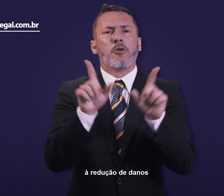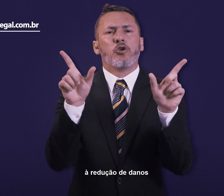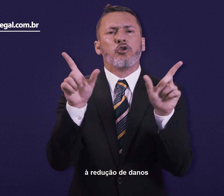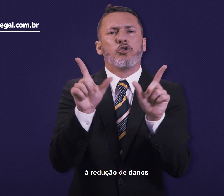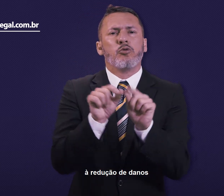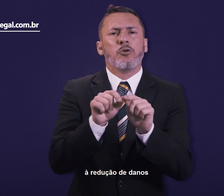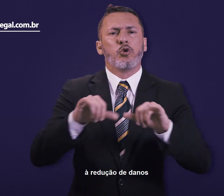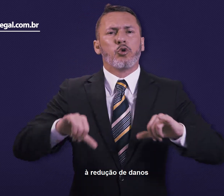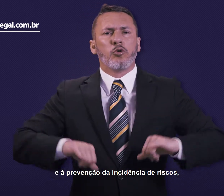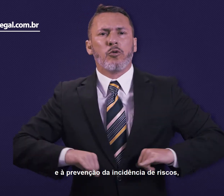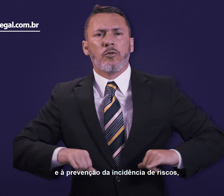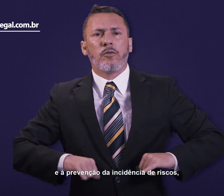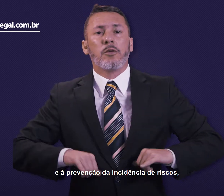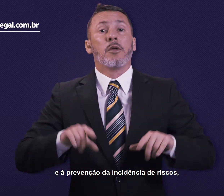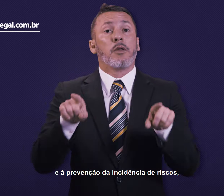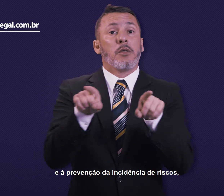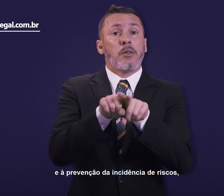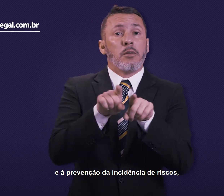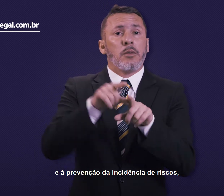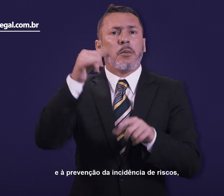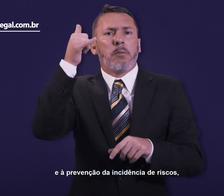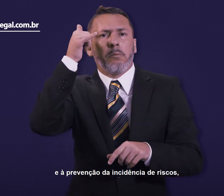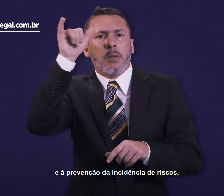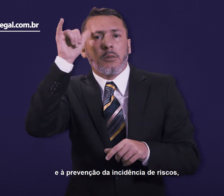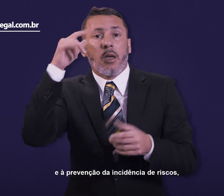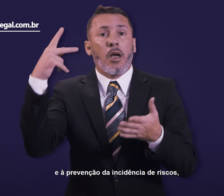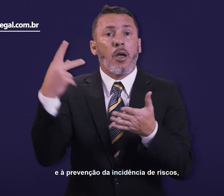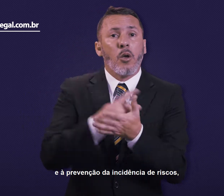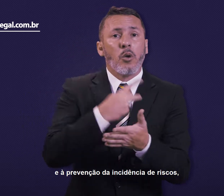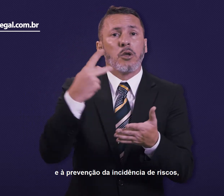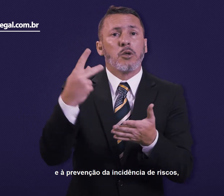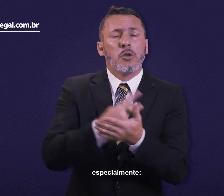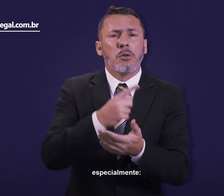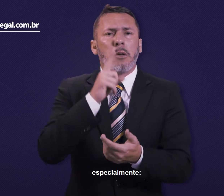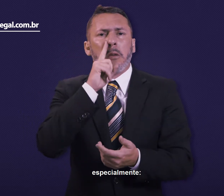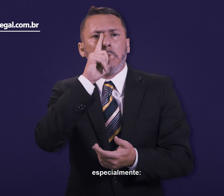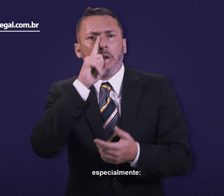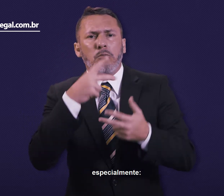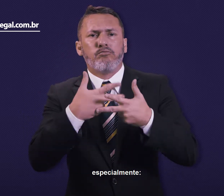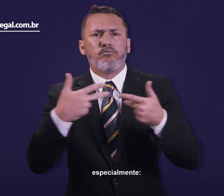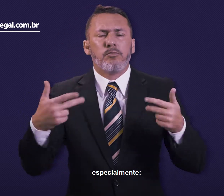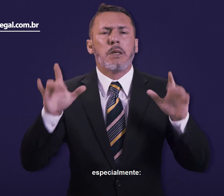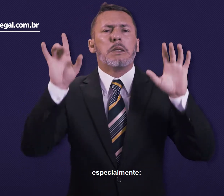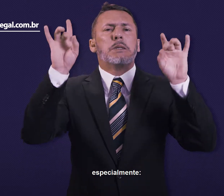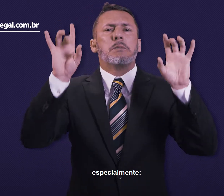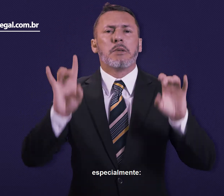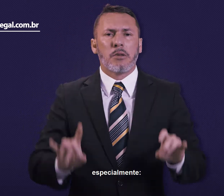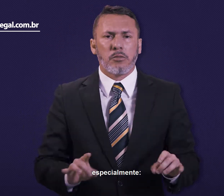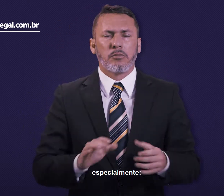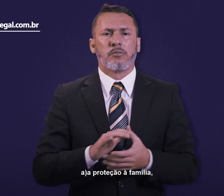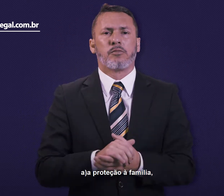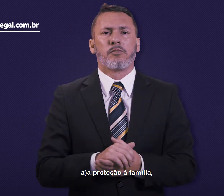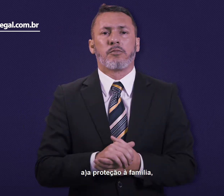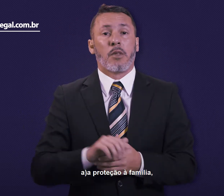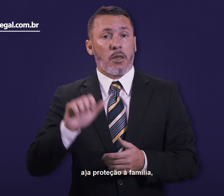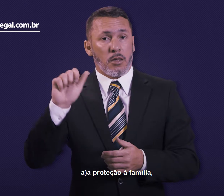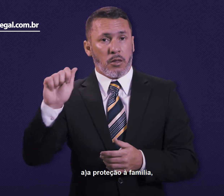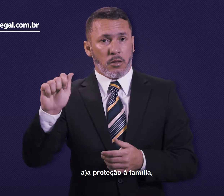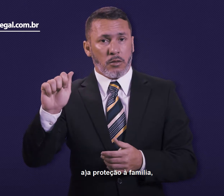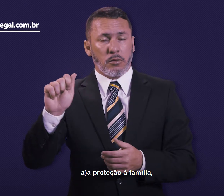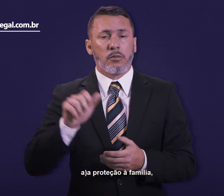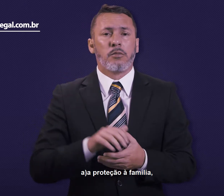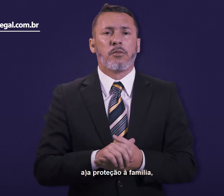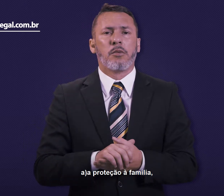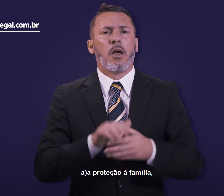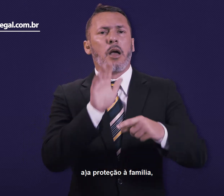a redução de danos e a prevenção da incidência de riscos, especialmente, dois pontos, A.